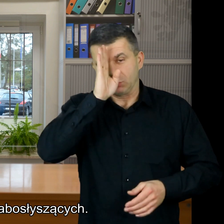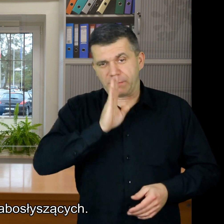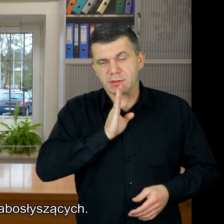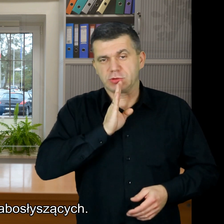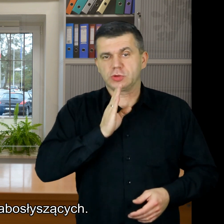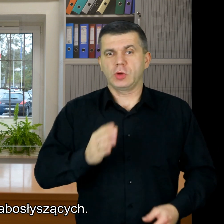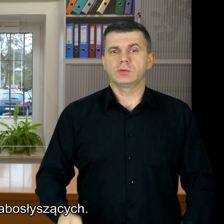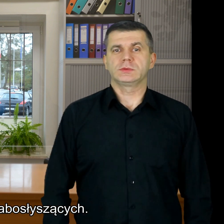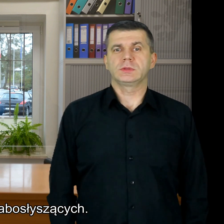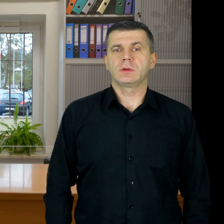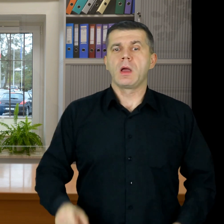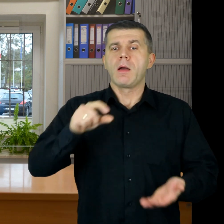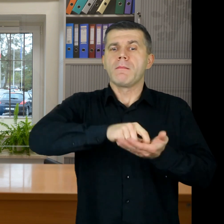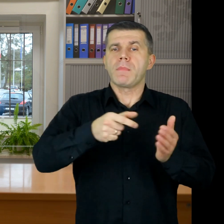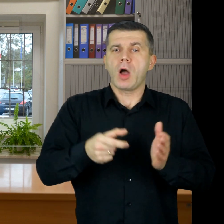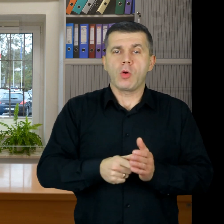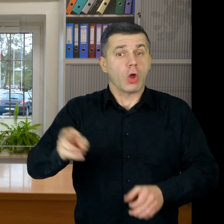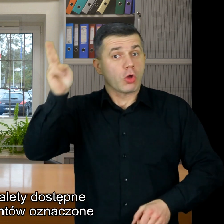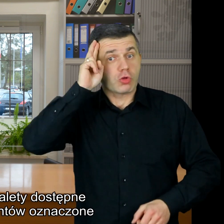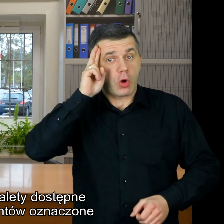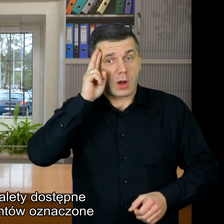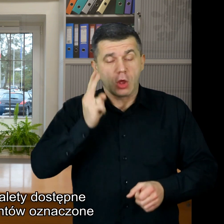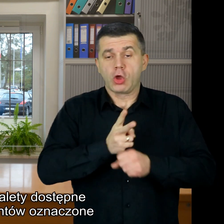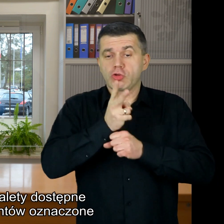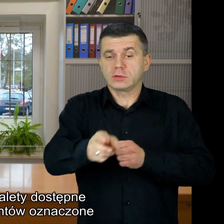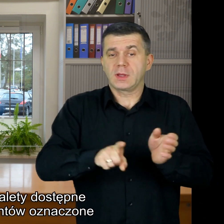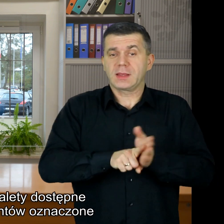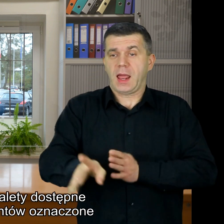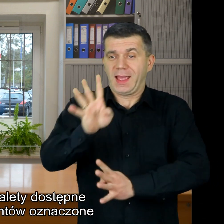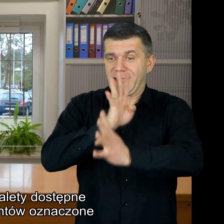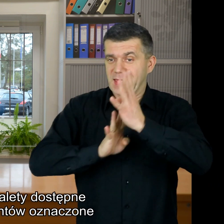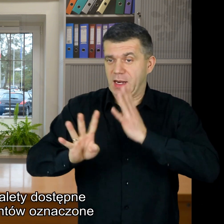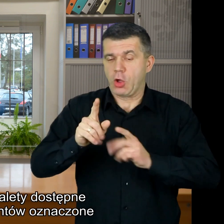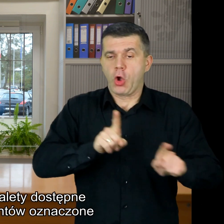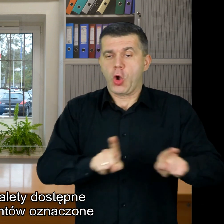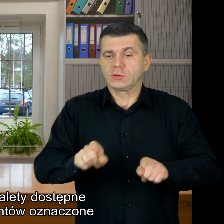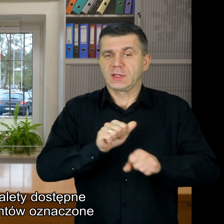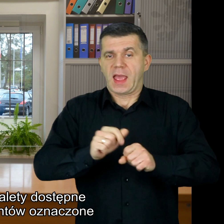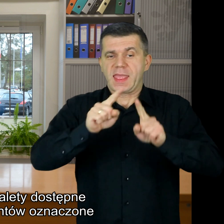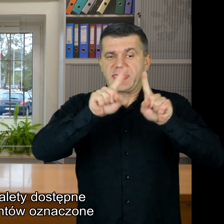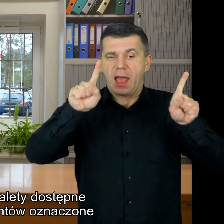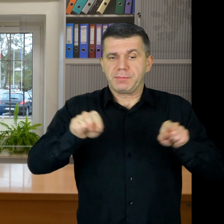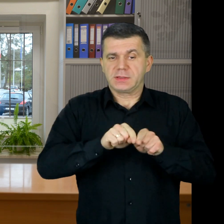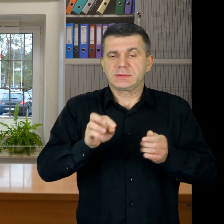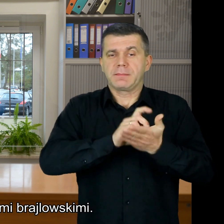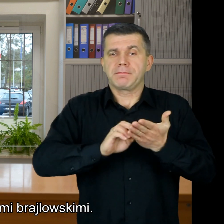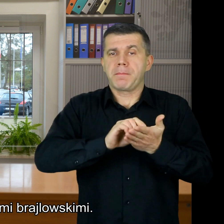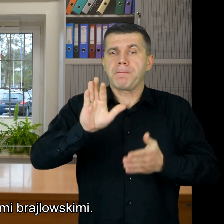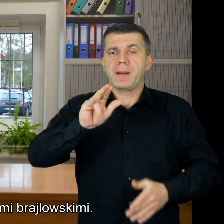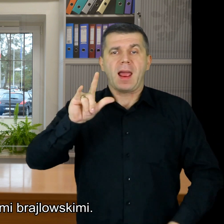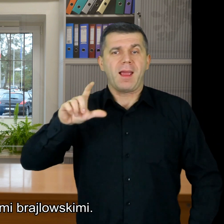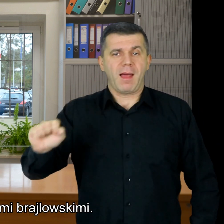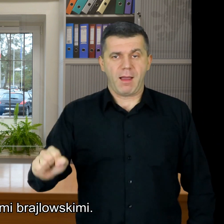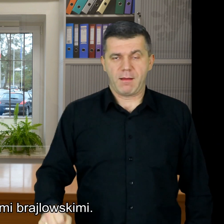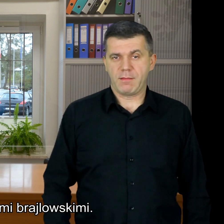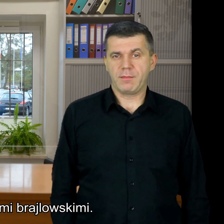słabosłyszących Pokoje i toalety dostępne dla interesantów oznaczone są tabliczkami brajlowskimi